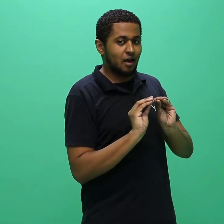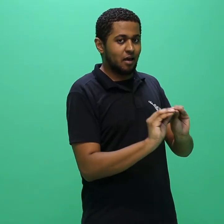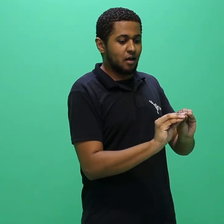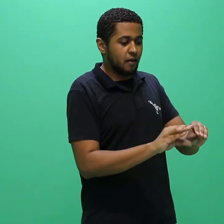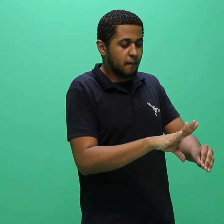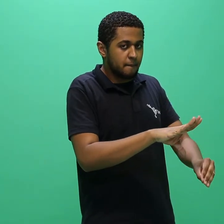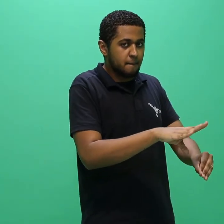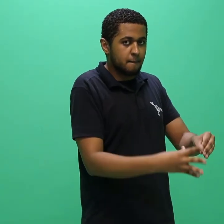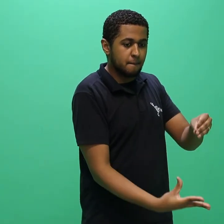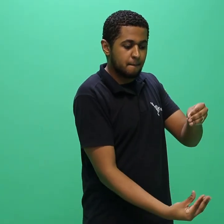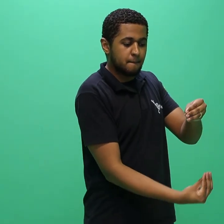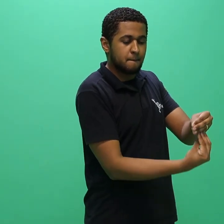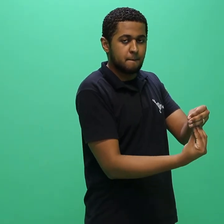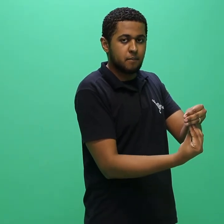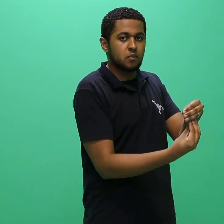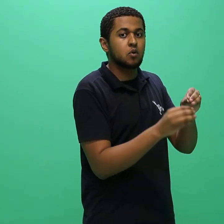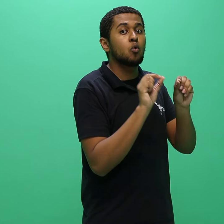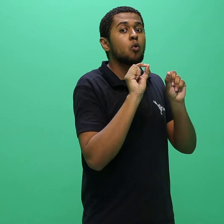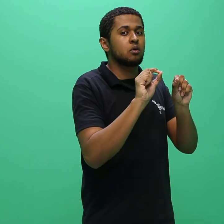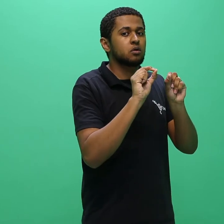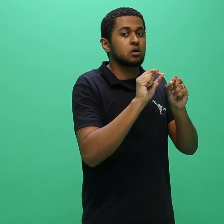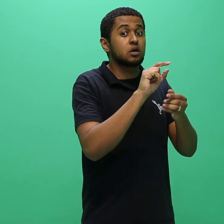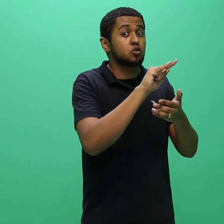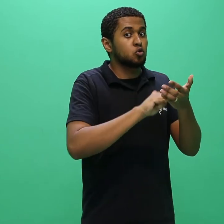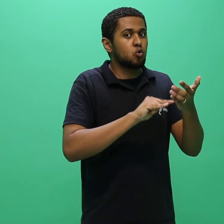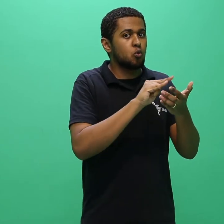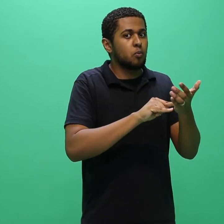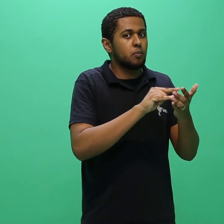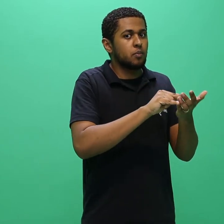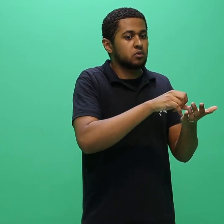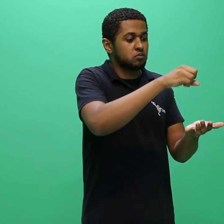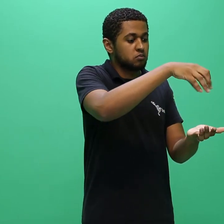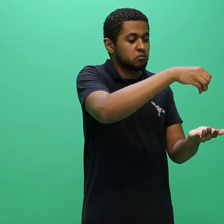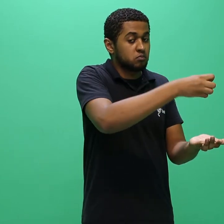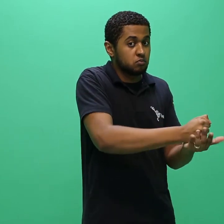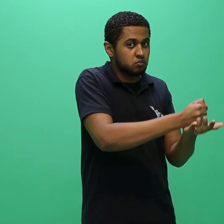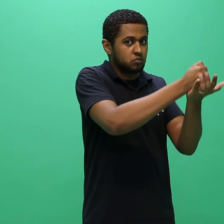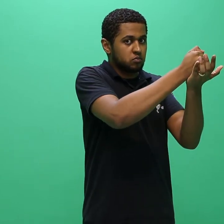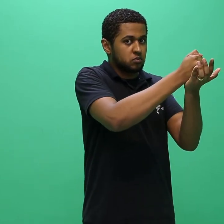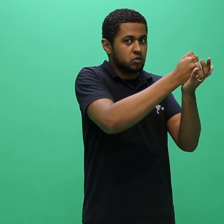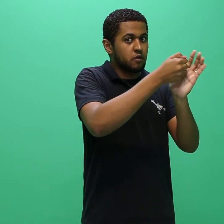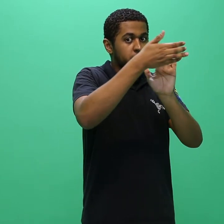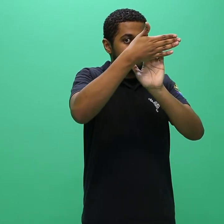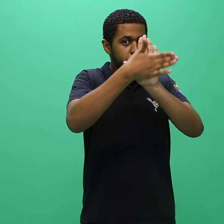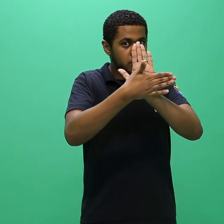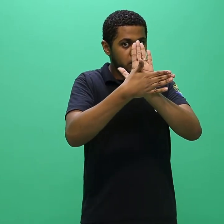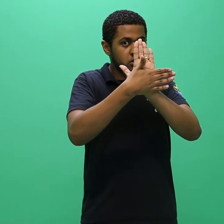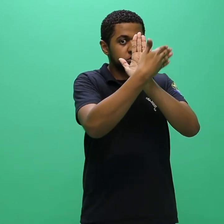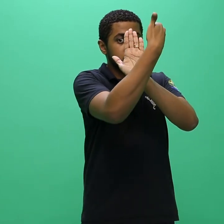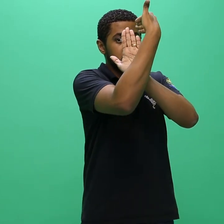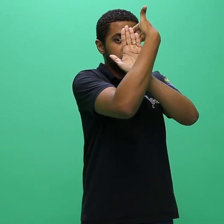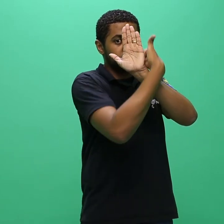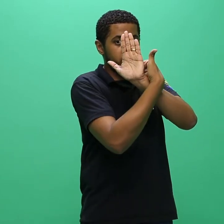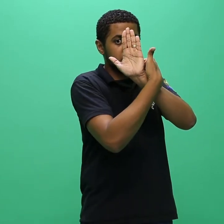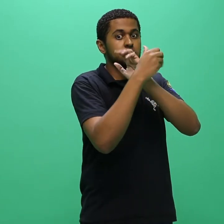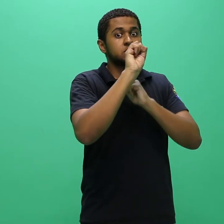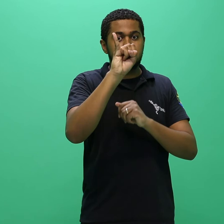anexar ao sistema os seguintes documentos digitalizados, 6.3.9